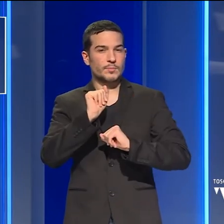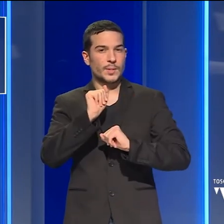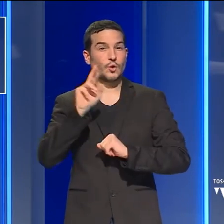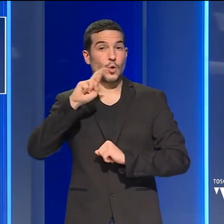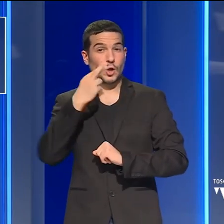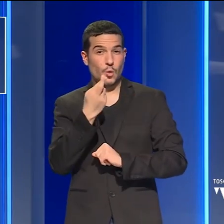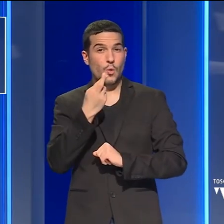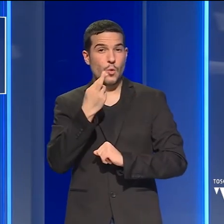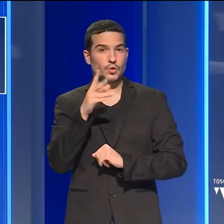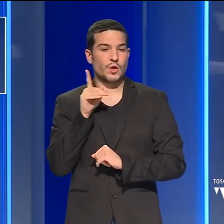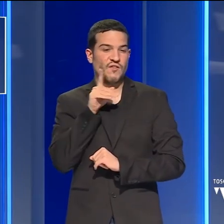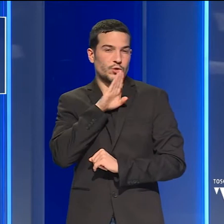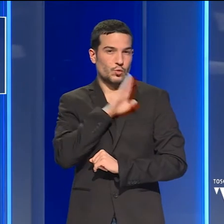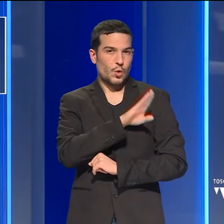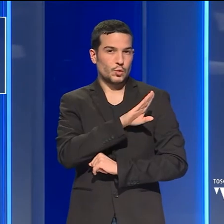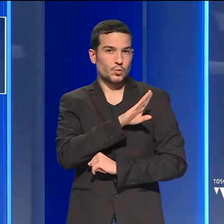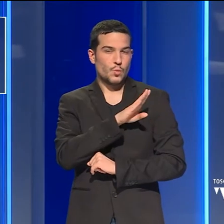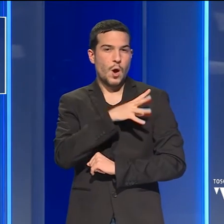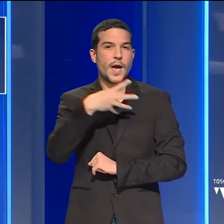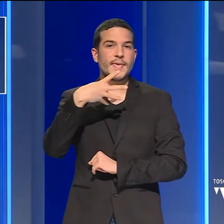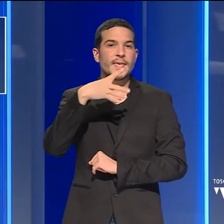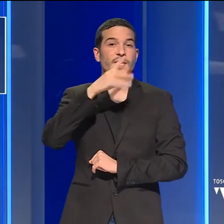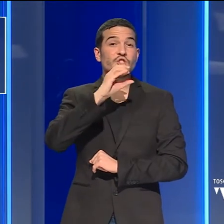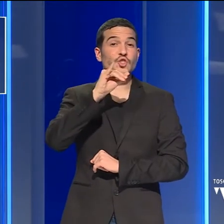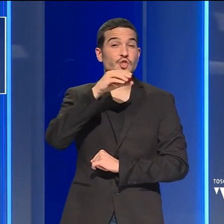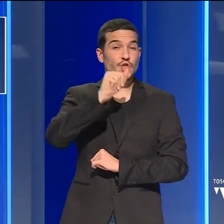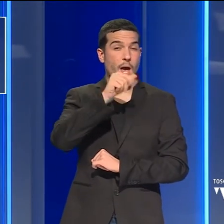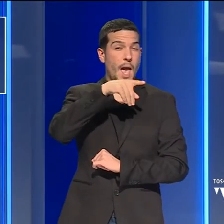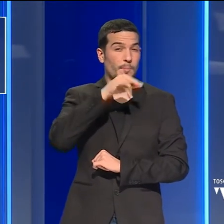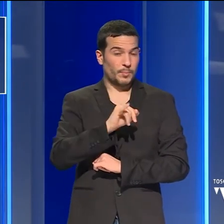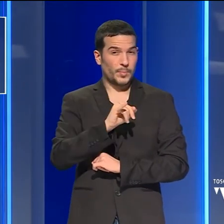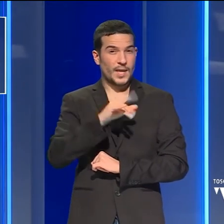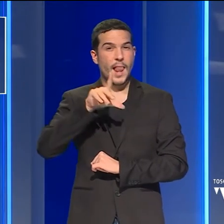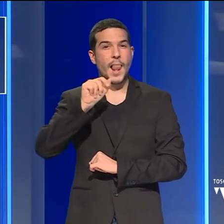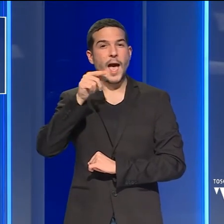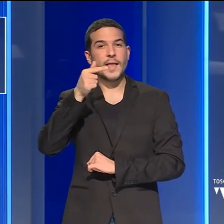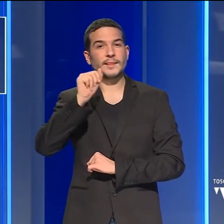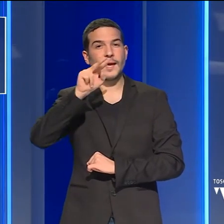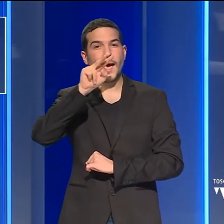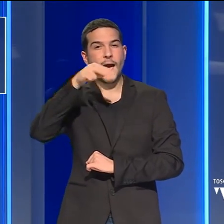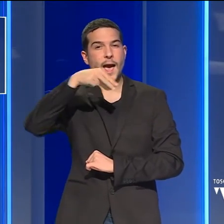suoi difensori, avvocati Manuele Ciappi e Fabio Lattanzi.